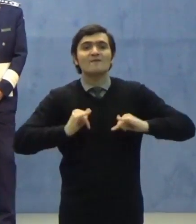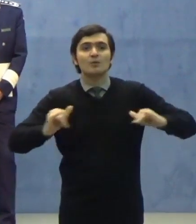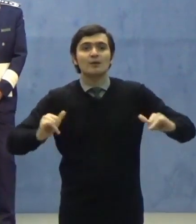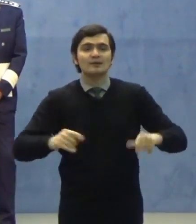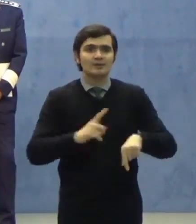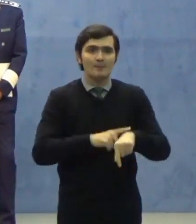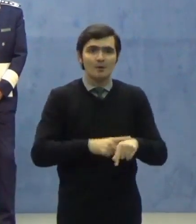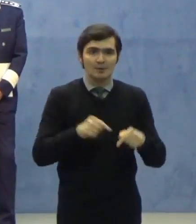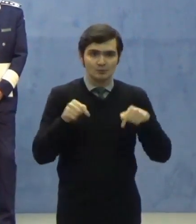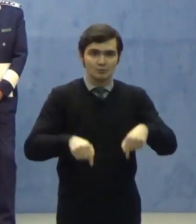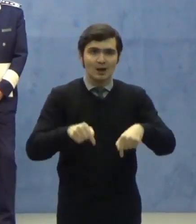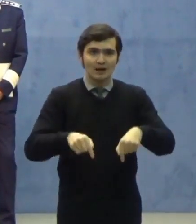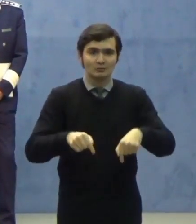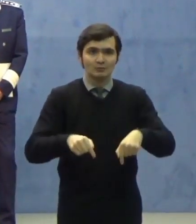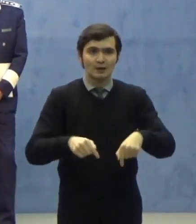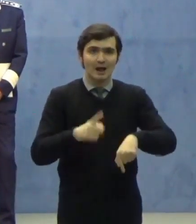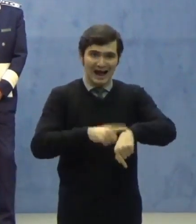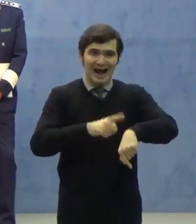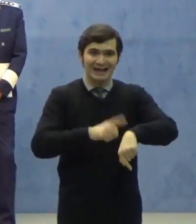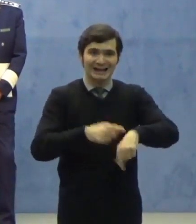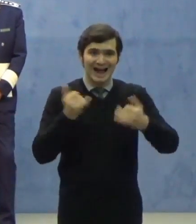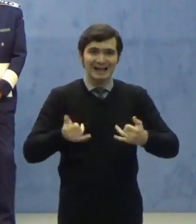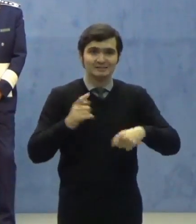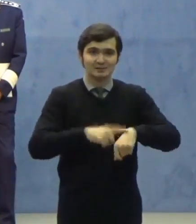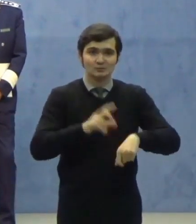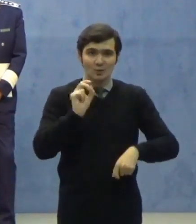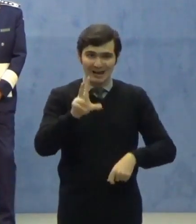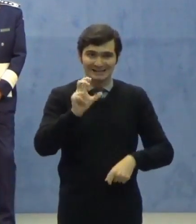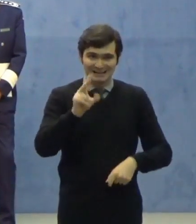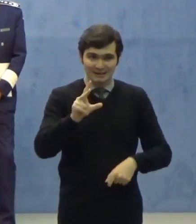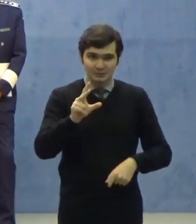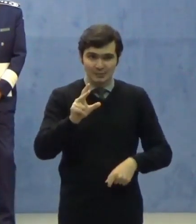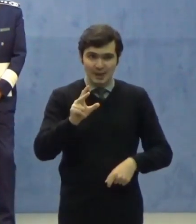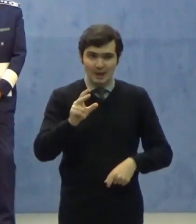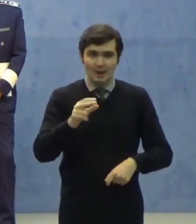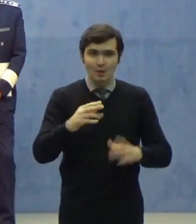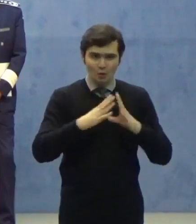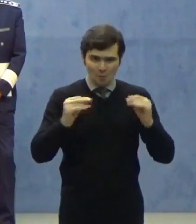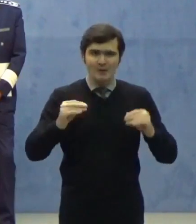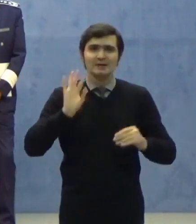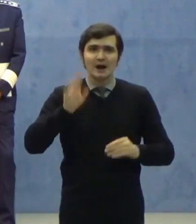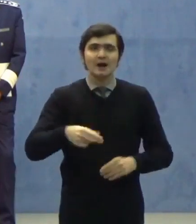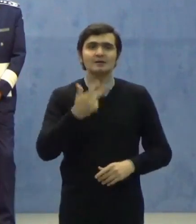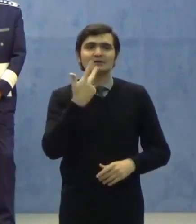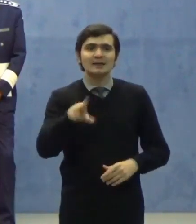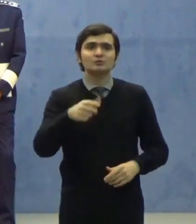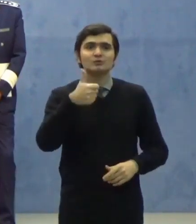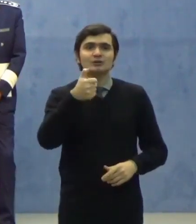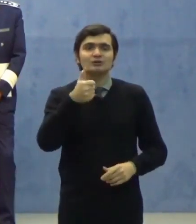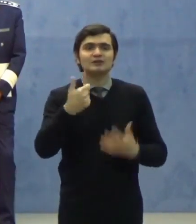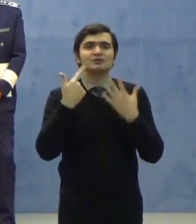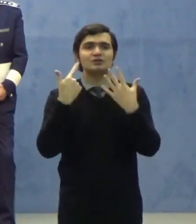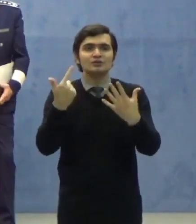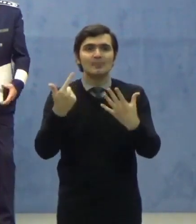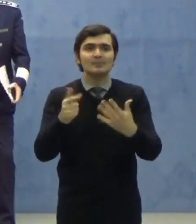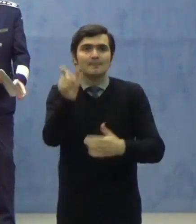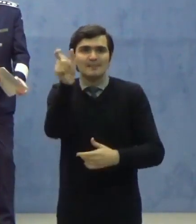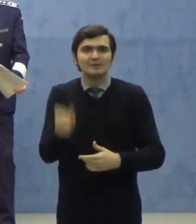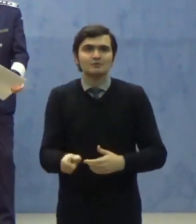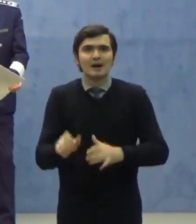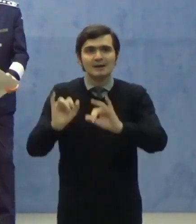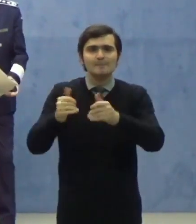pot să spun astăzi la ora 13 am avut 367 de cazuri confirmate